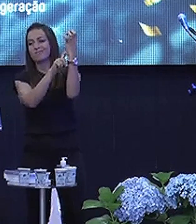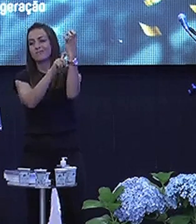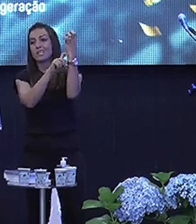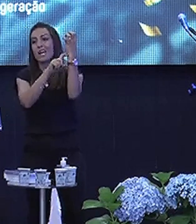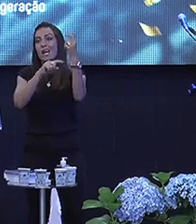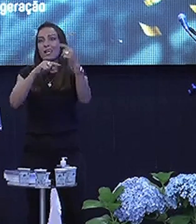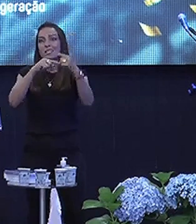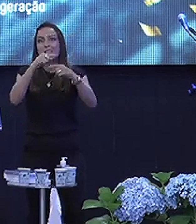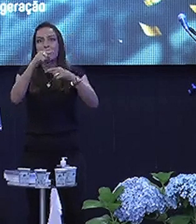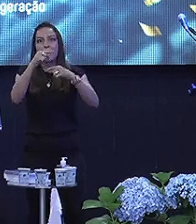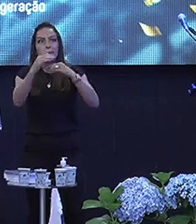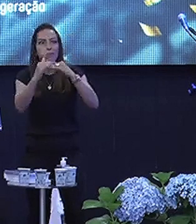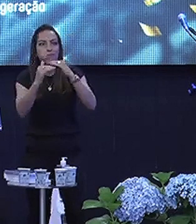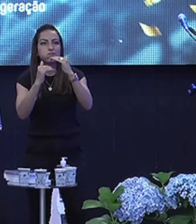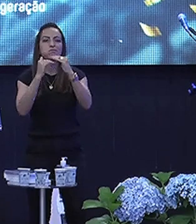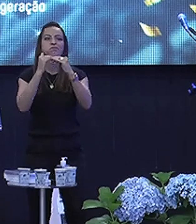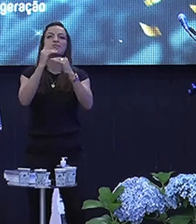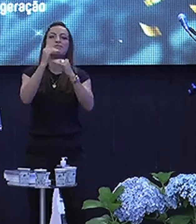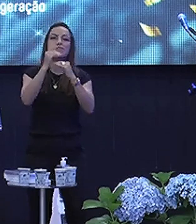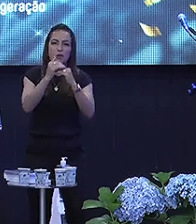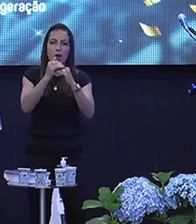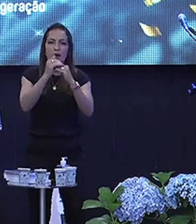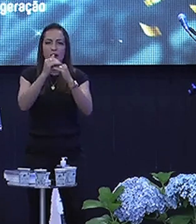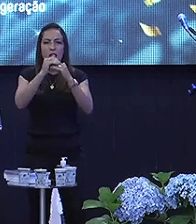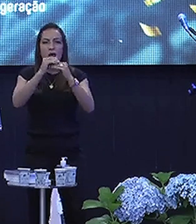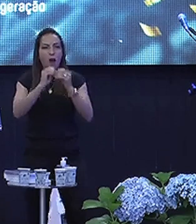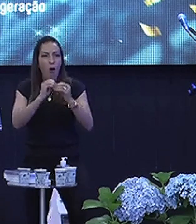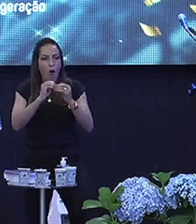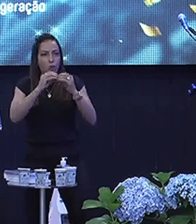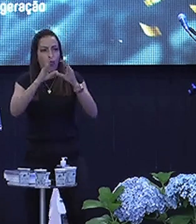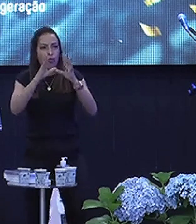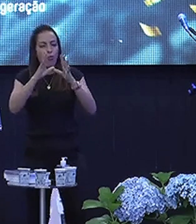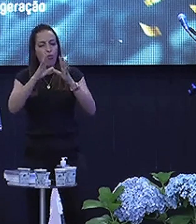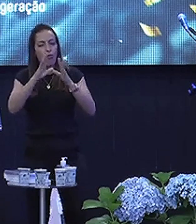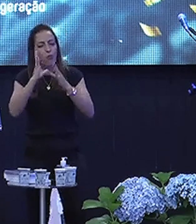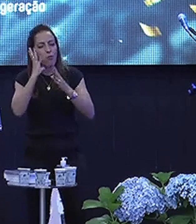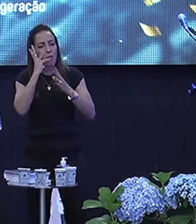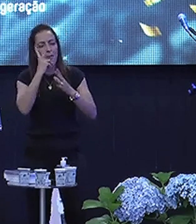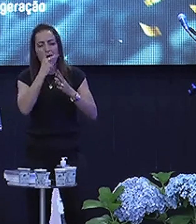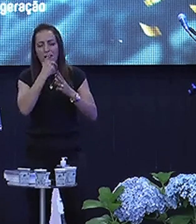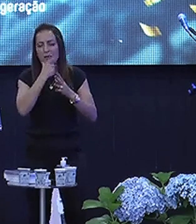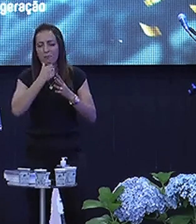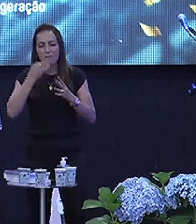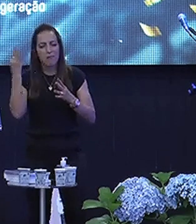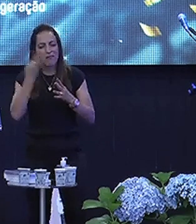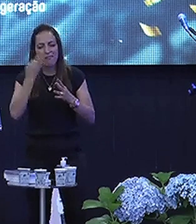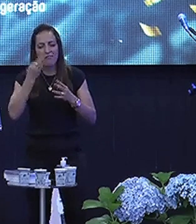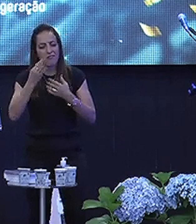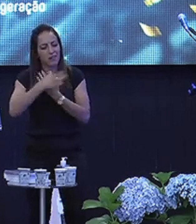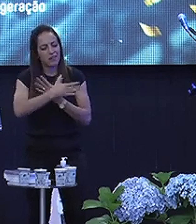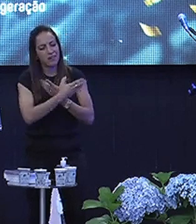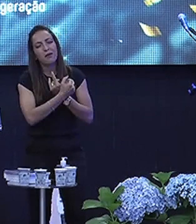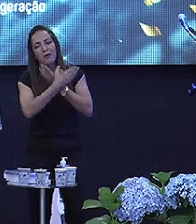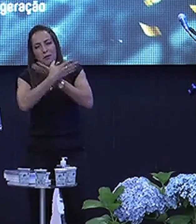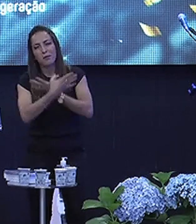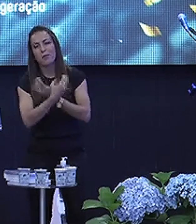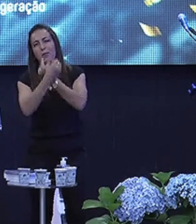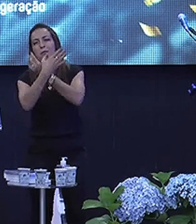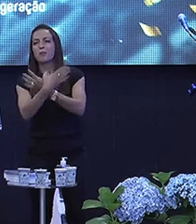processo longo Aquele casulo rompe E ela vira uma belíssima borboleta Sim ou não?